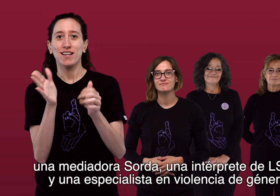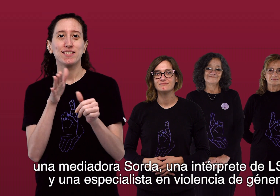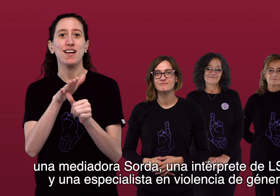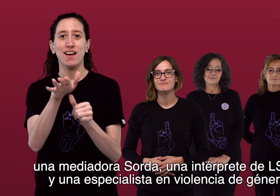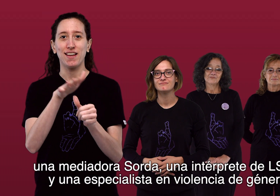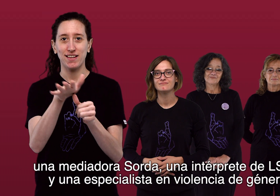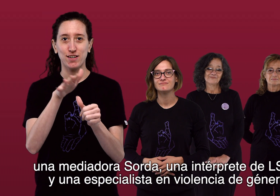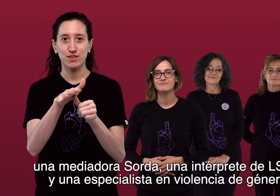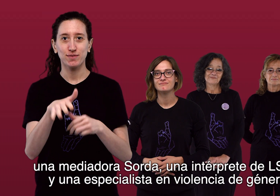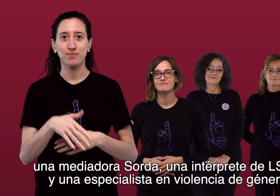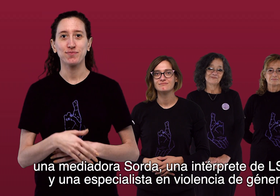género